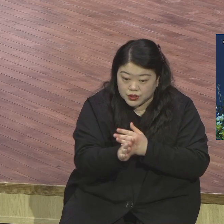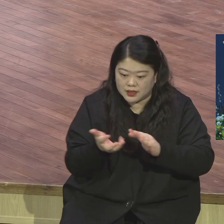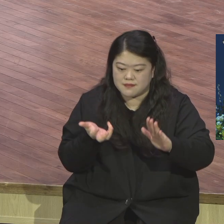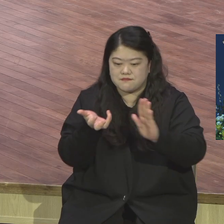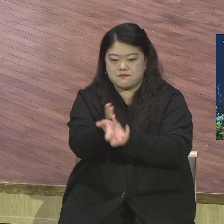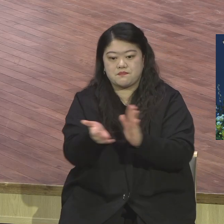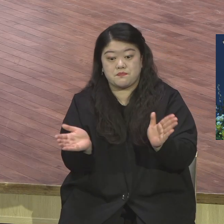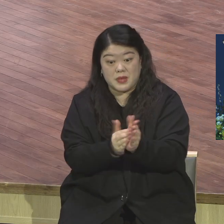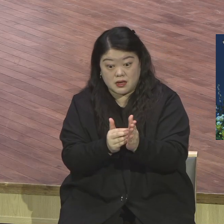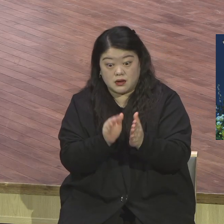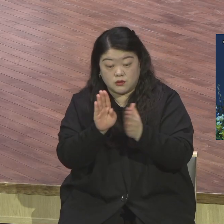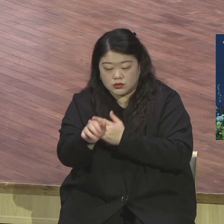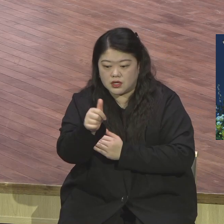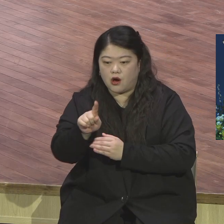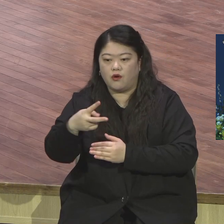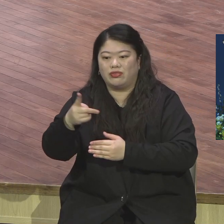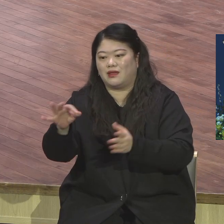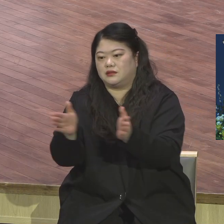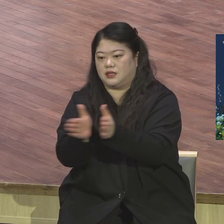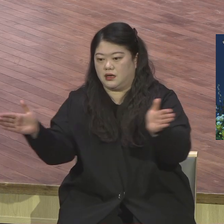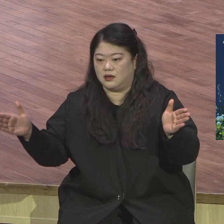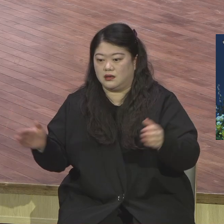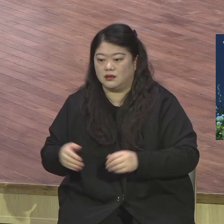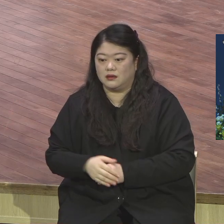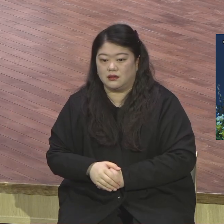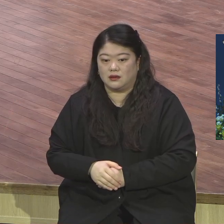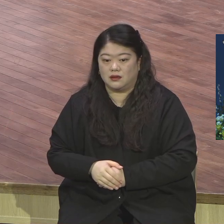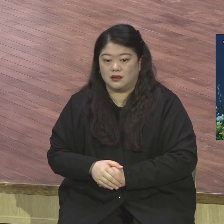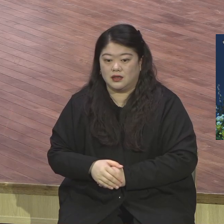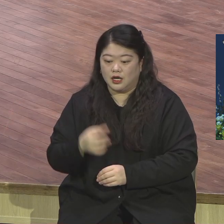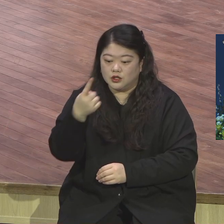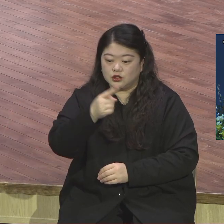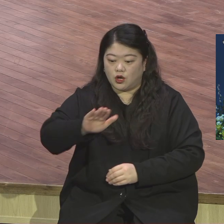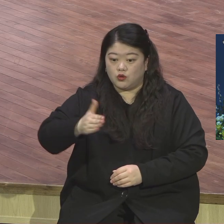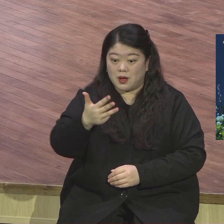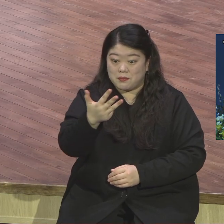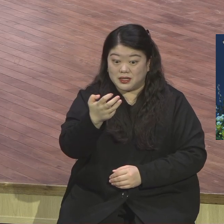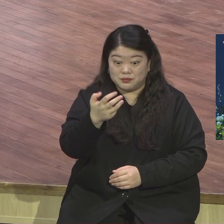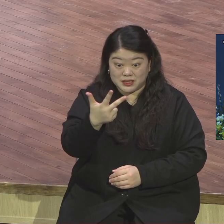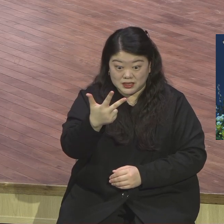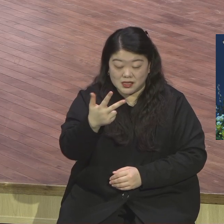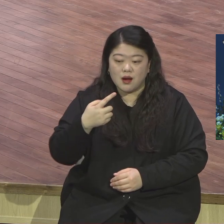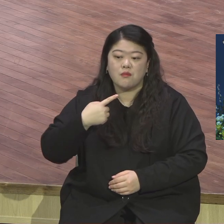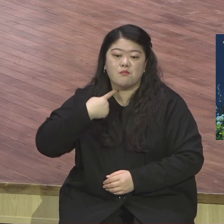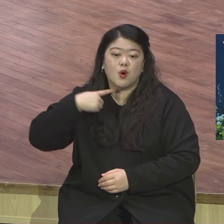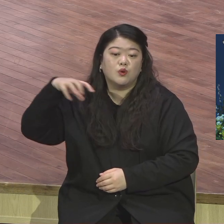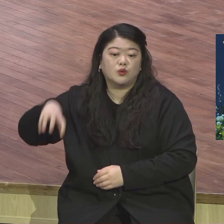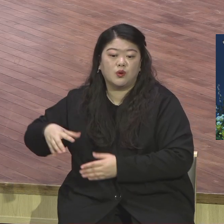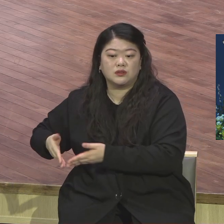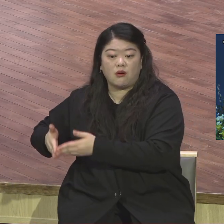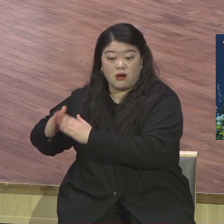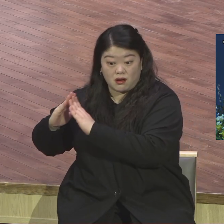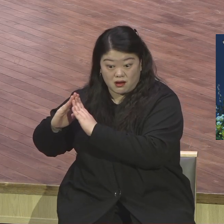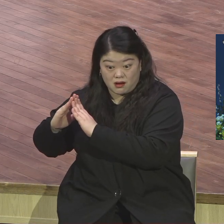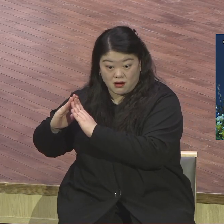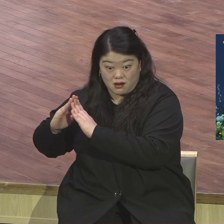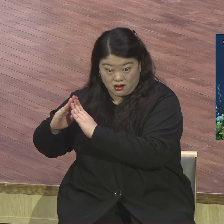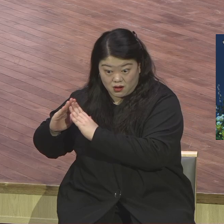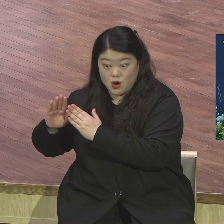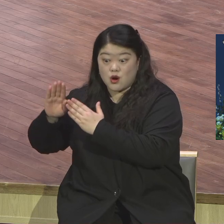예원교회는 목동에 있다가 이 등촌동에 와서 교회를 지은 지가 국가 부도 났을 때